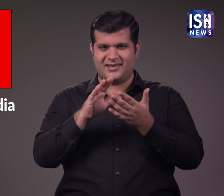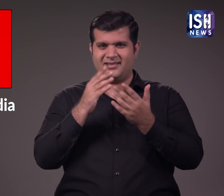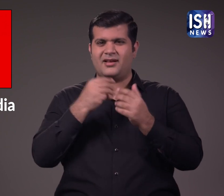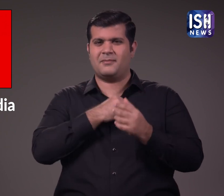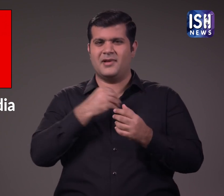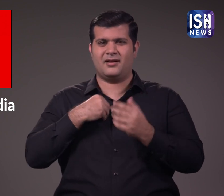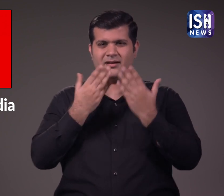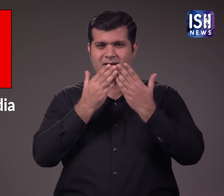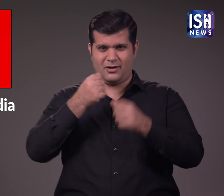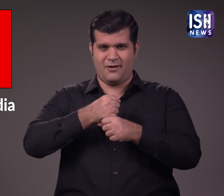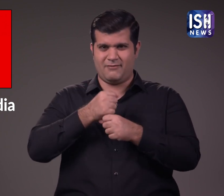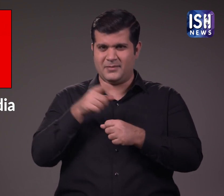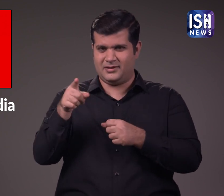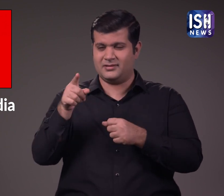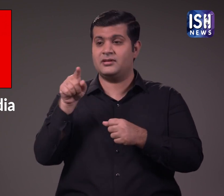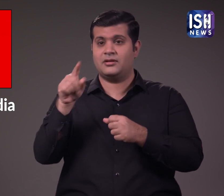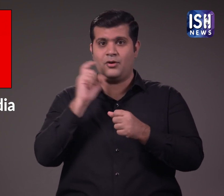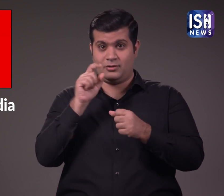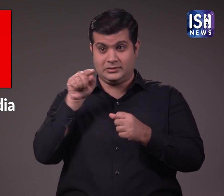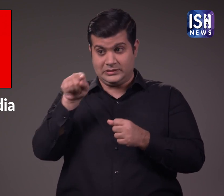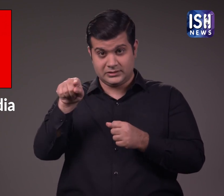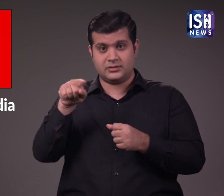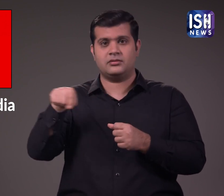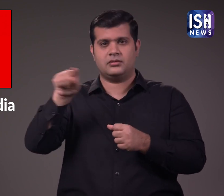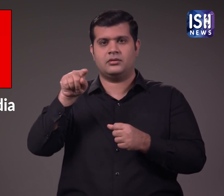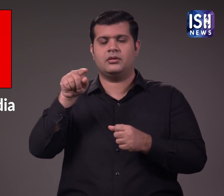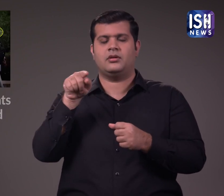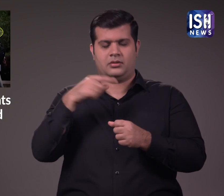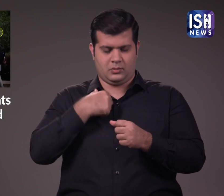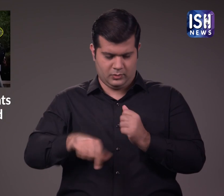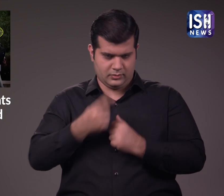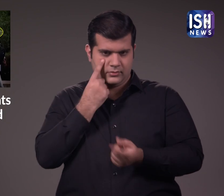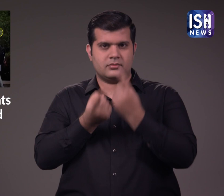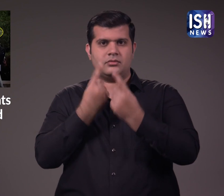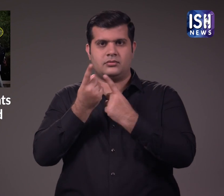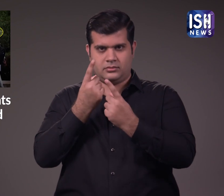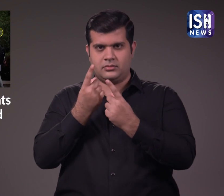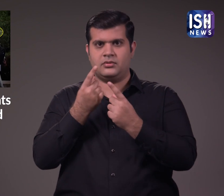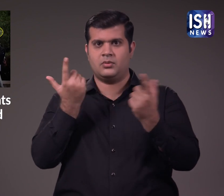हल्दवानी राजकिया मेडिकल कॉलेज प्रशाशन ने मामले की जाज शुरू कर दी है